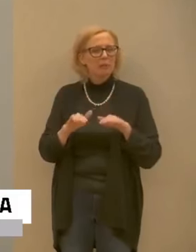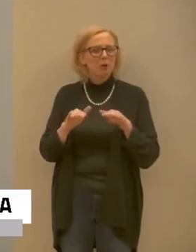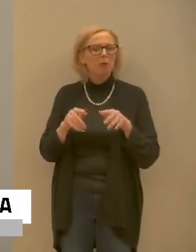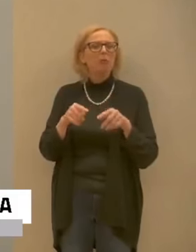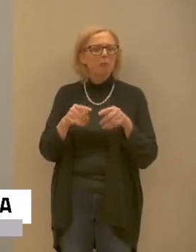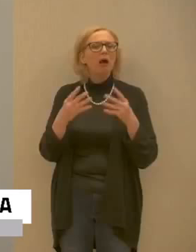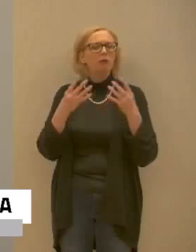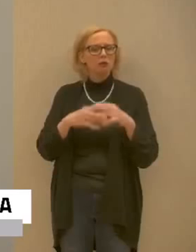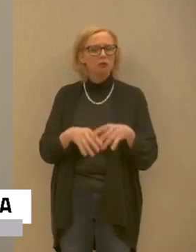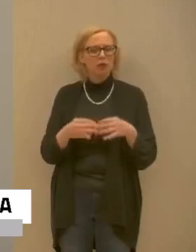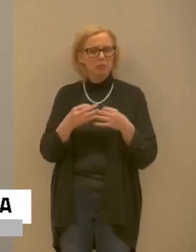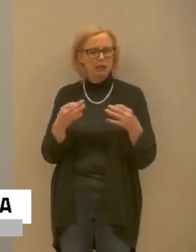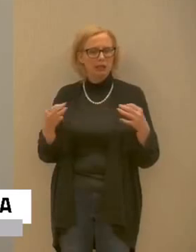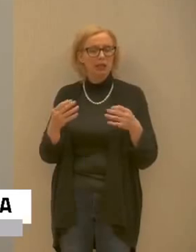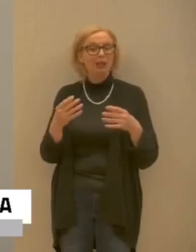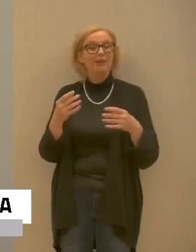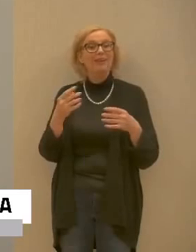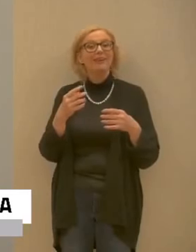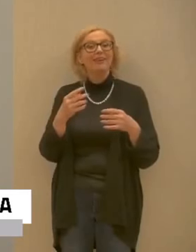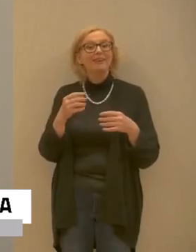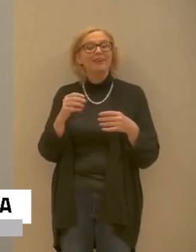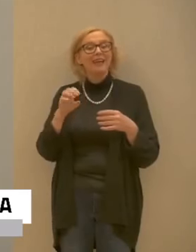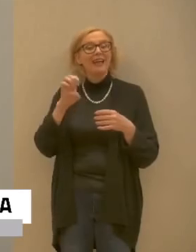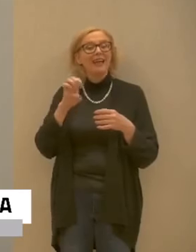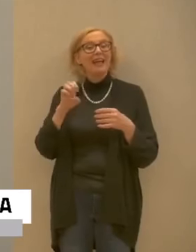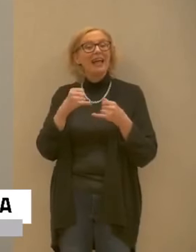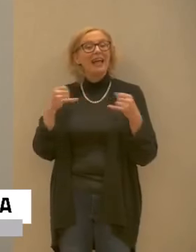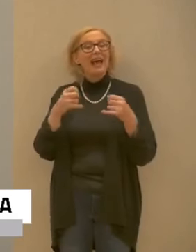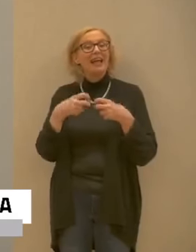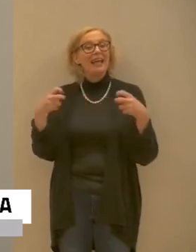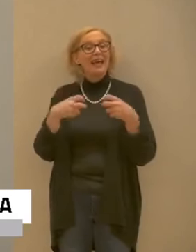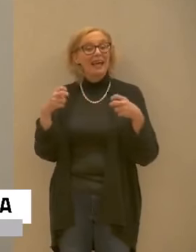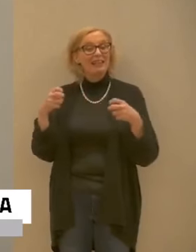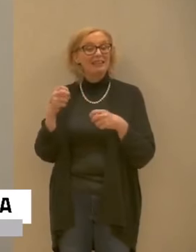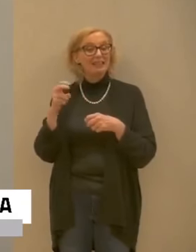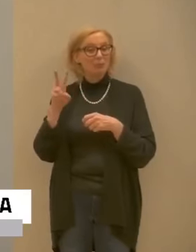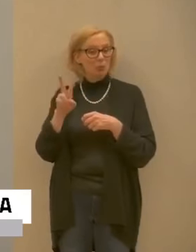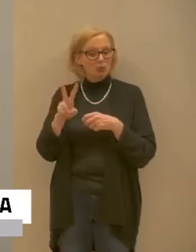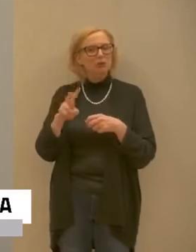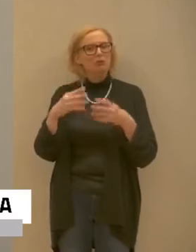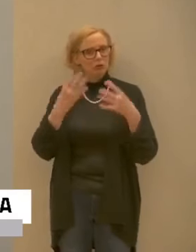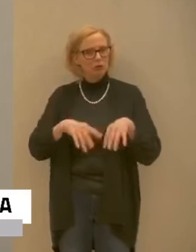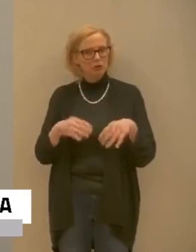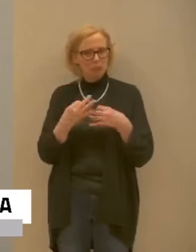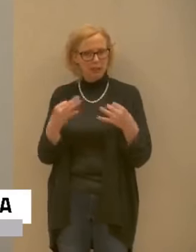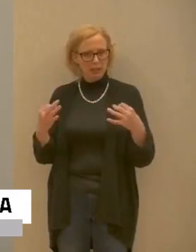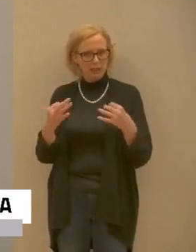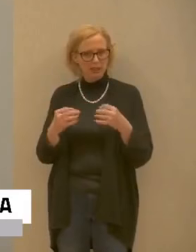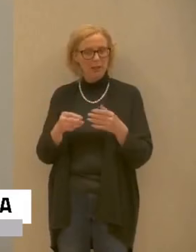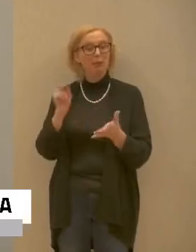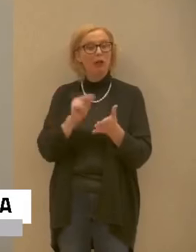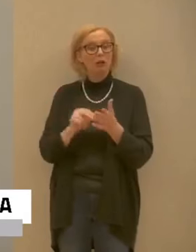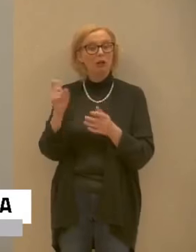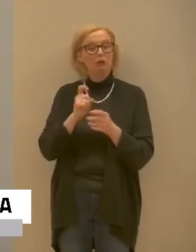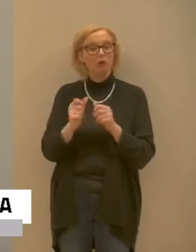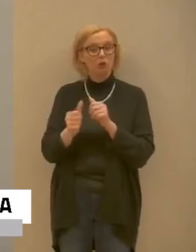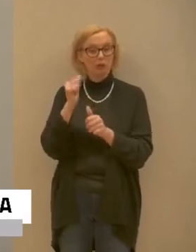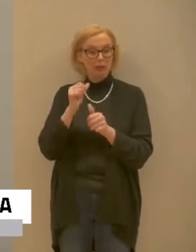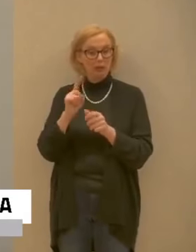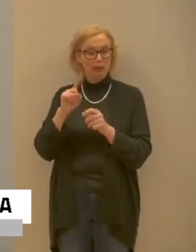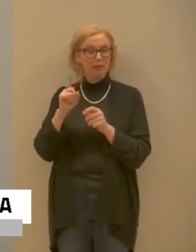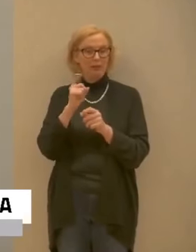bene il servizio a chiamata e l'Astibus si prenota il giorno prima per il giorno dopo sono arrivate anche oggi